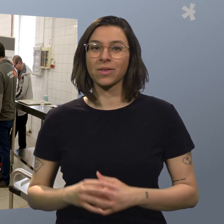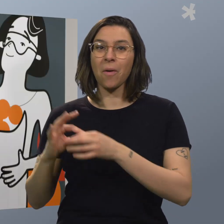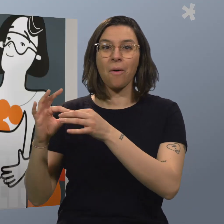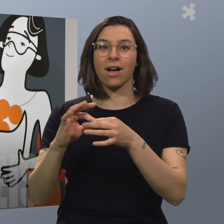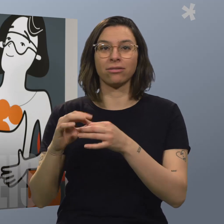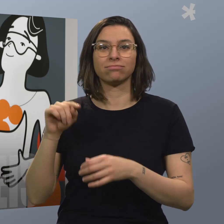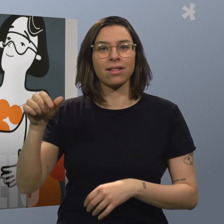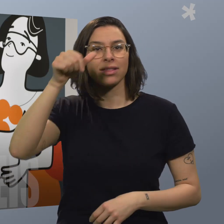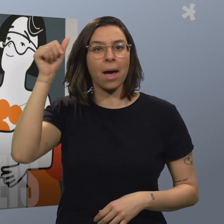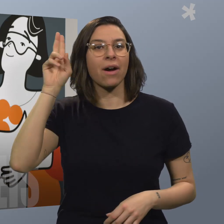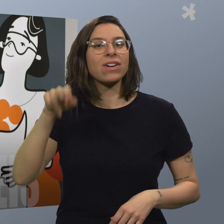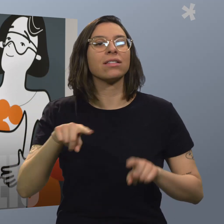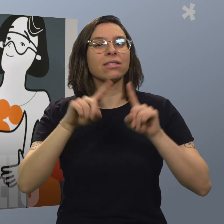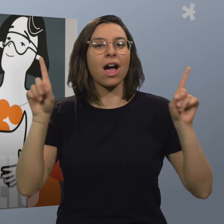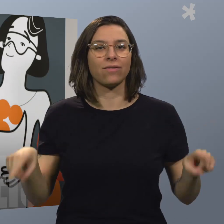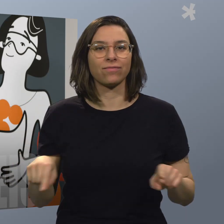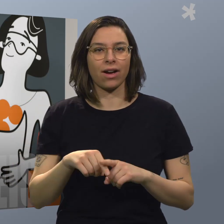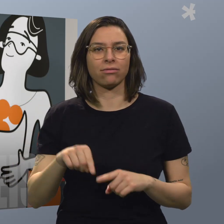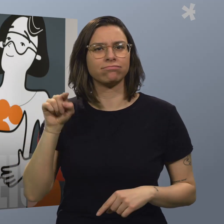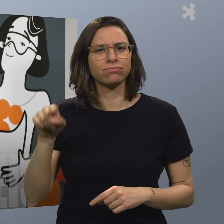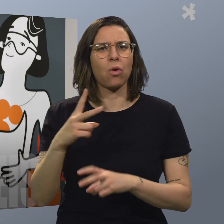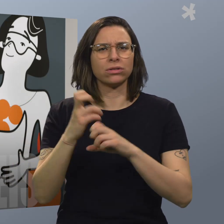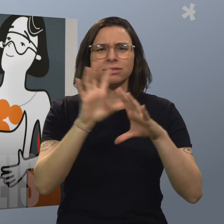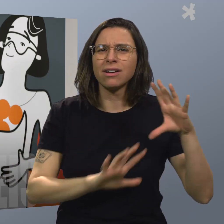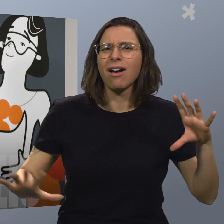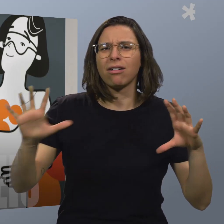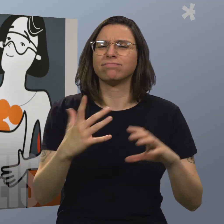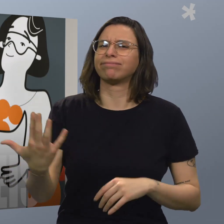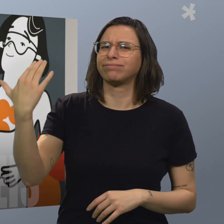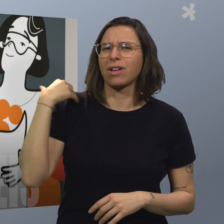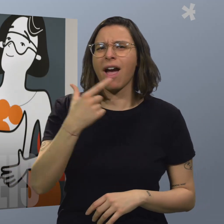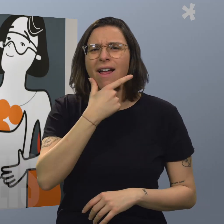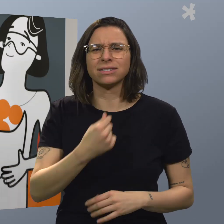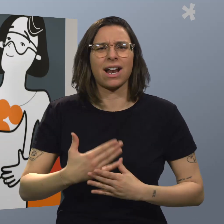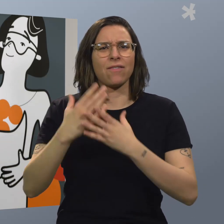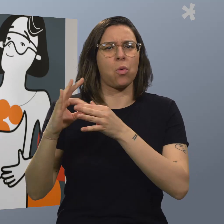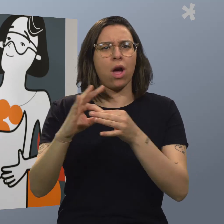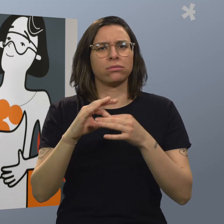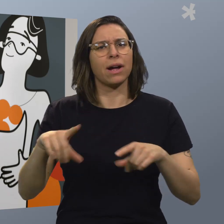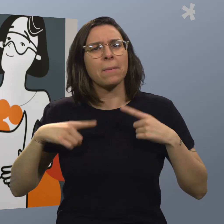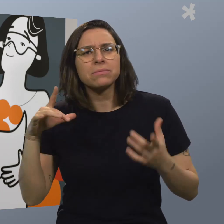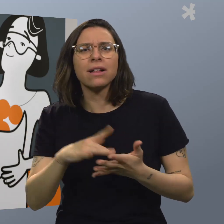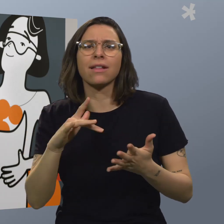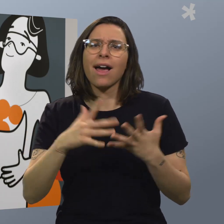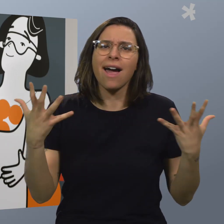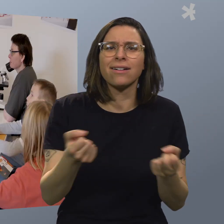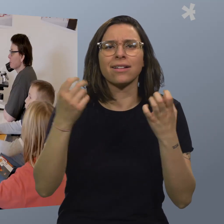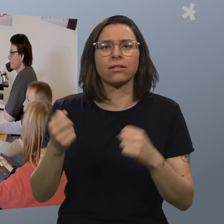Die Wiener Tafel Tafel ist Österreichs älteste Tafelorganisation. Sie wurde gegründet 1999.